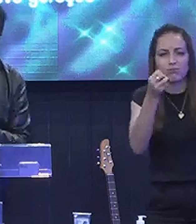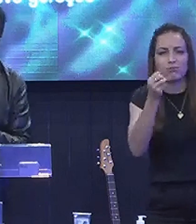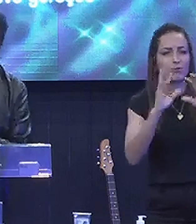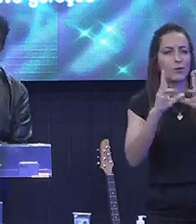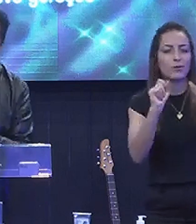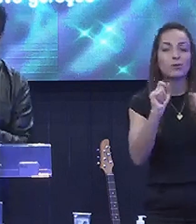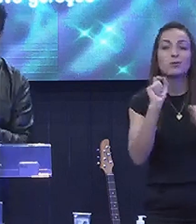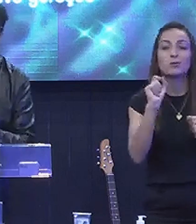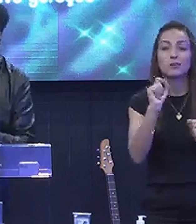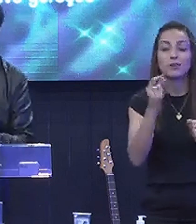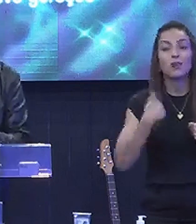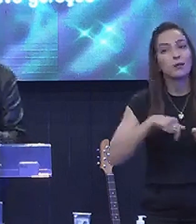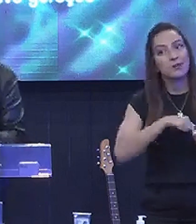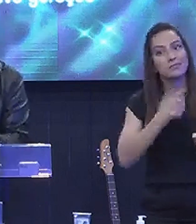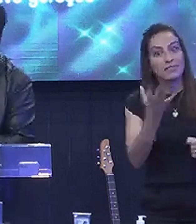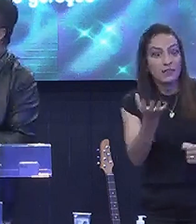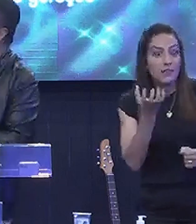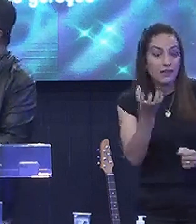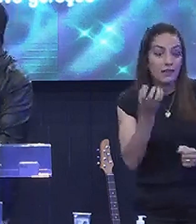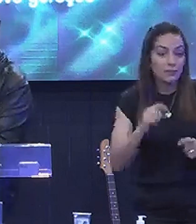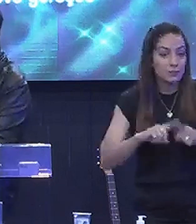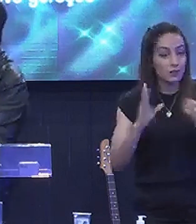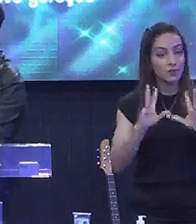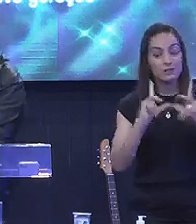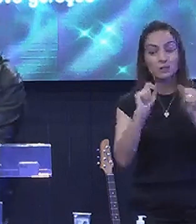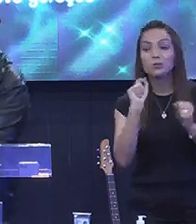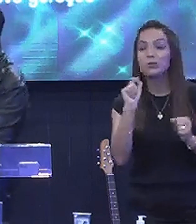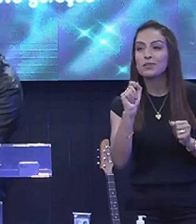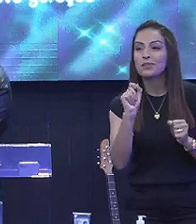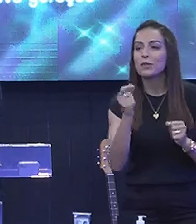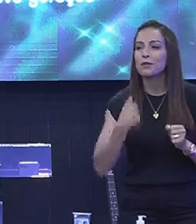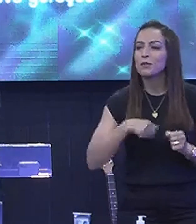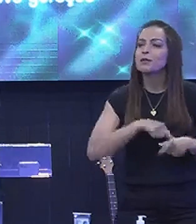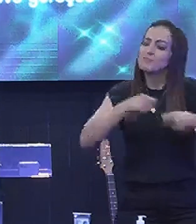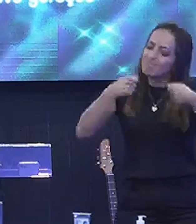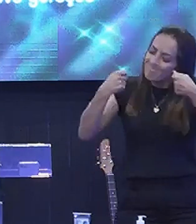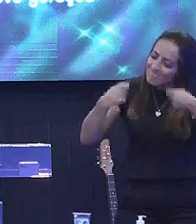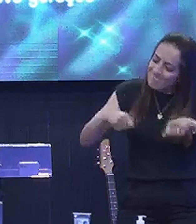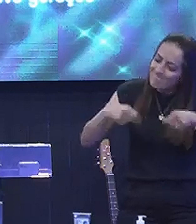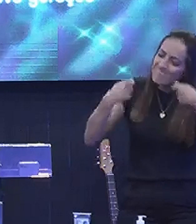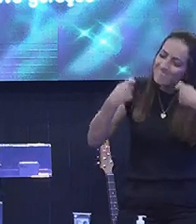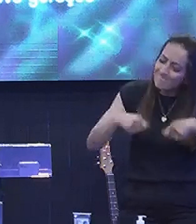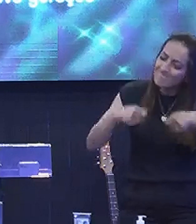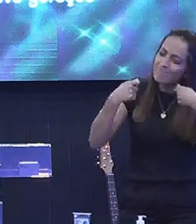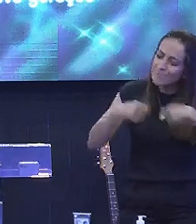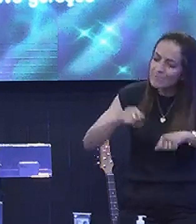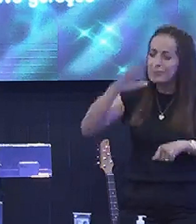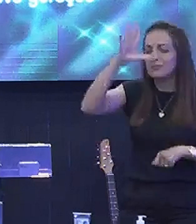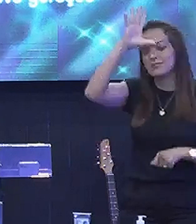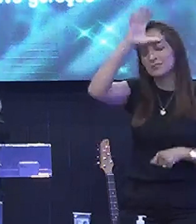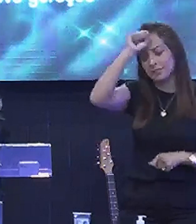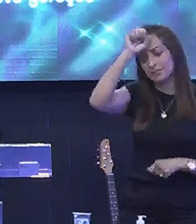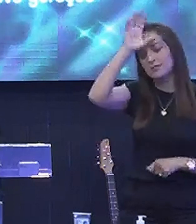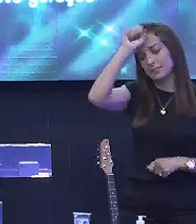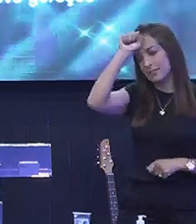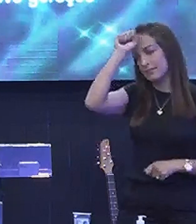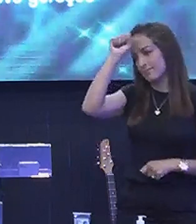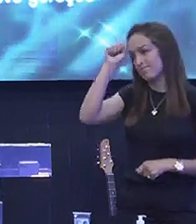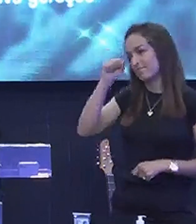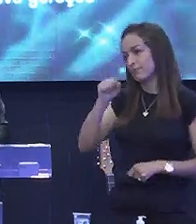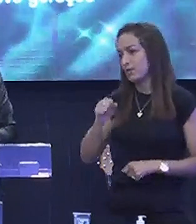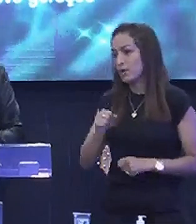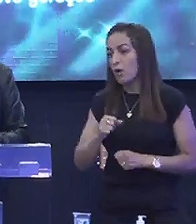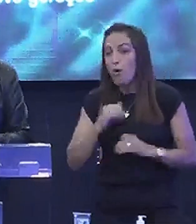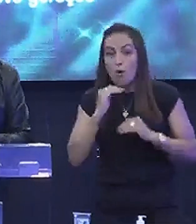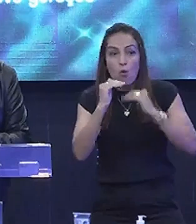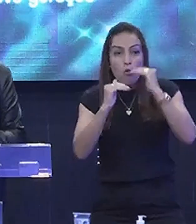tudo Que a gente quer Mas é tudo Que a gente Precisa aprender Na caminhada No